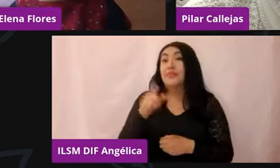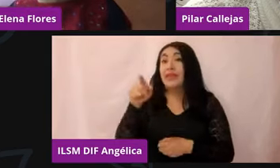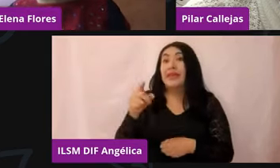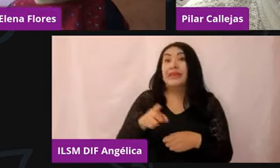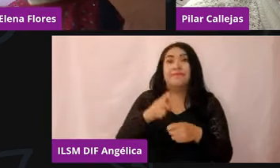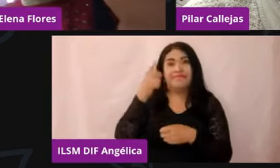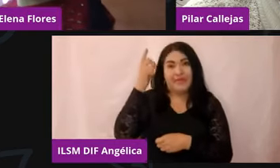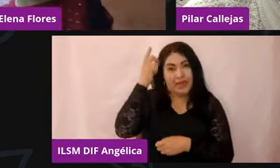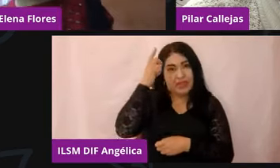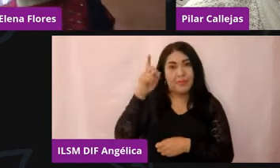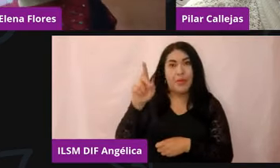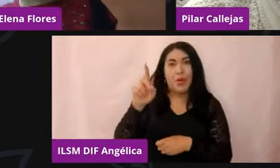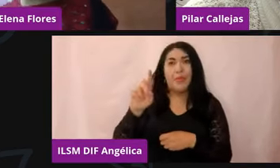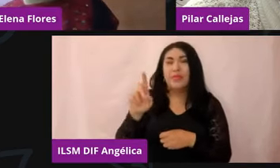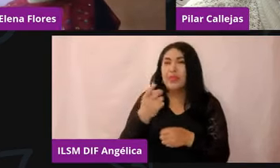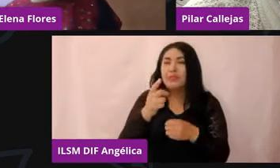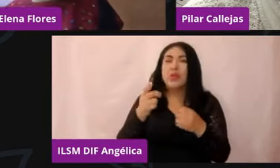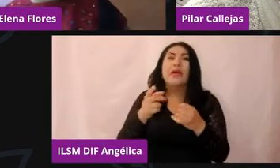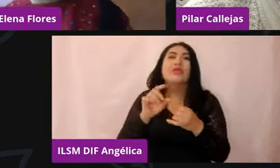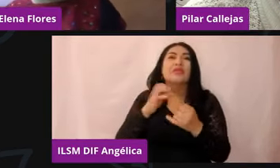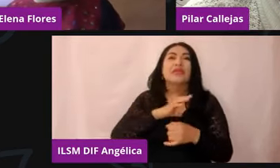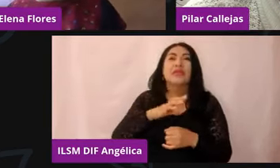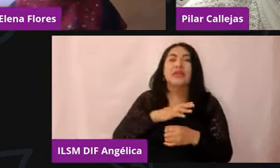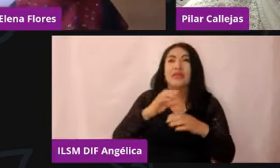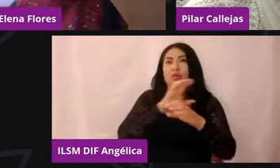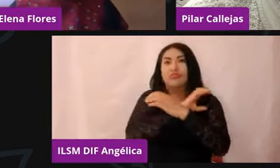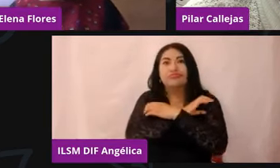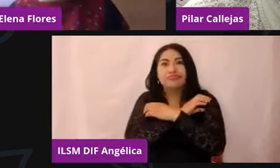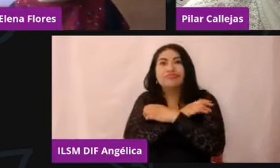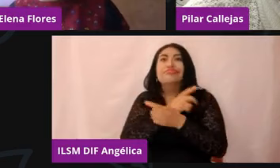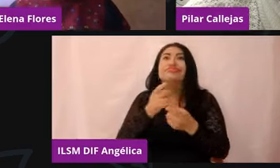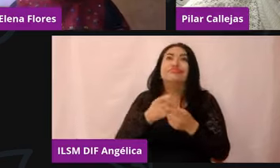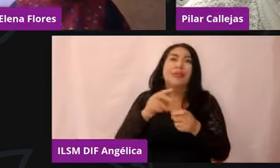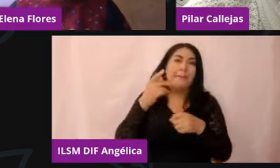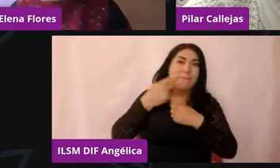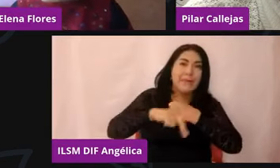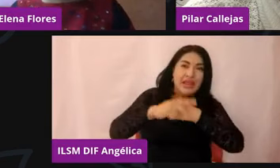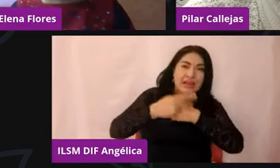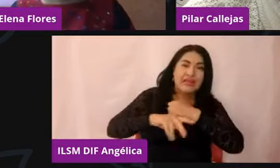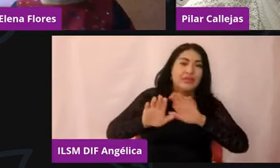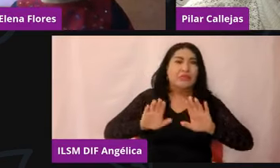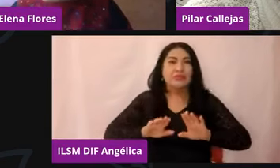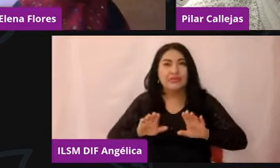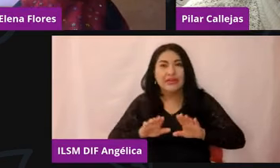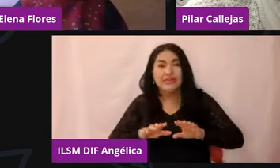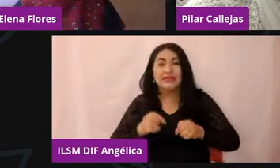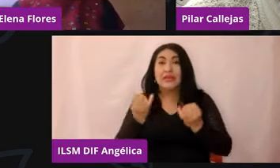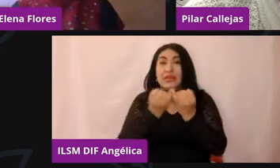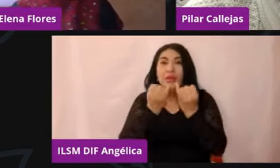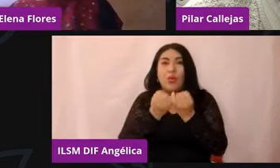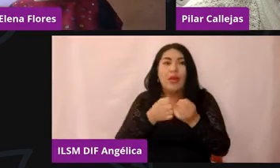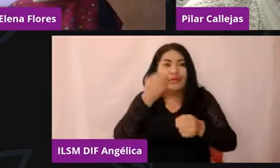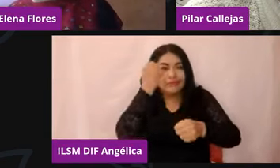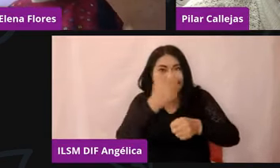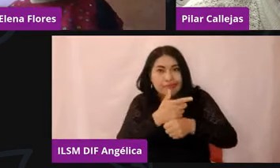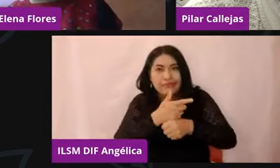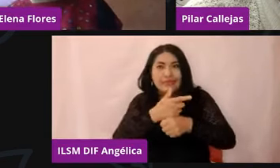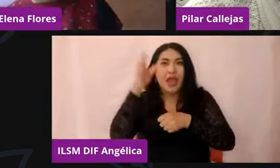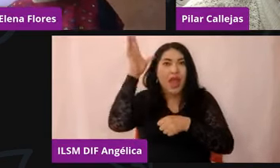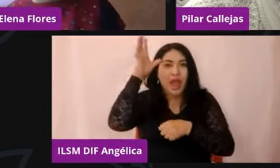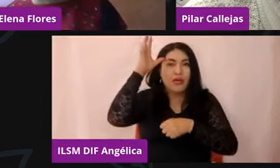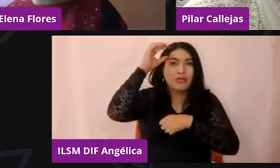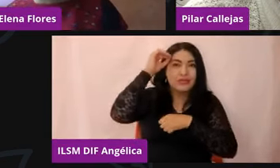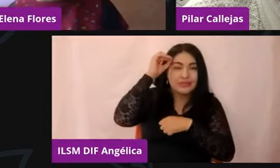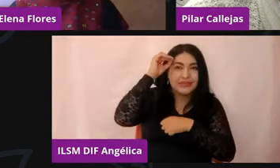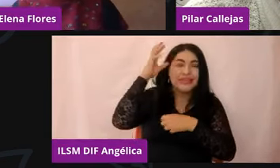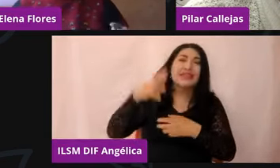en psicopatología y conductas de riesgo en adolescentes. Asimismo, en la detección de autismo, técnicas de entrevista forense en el